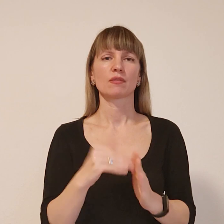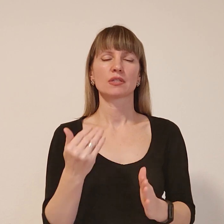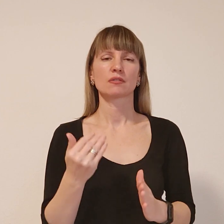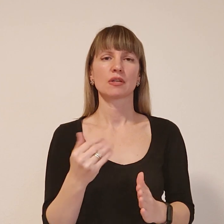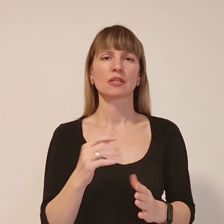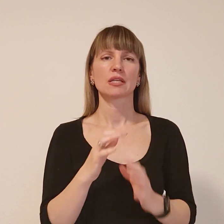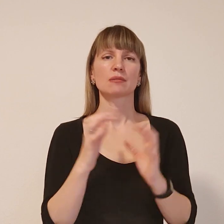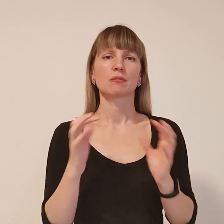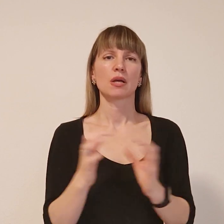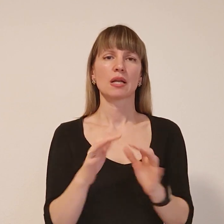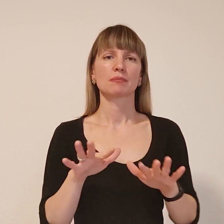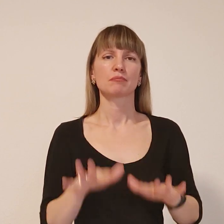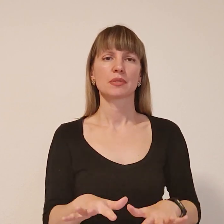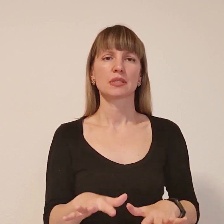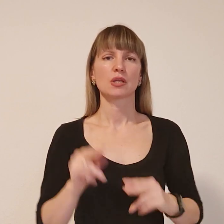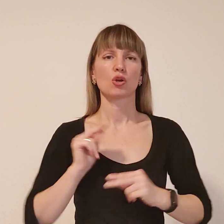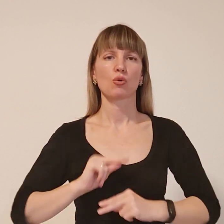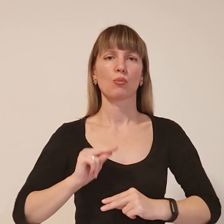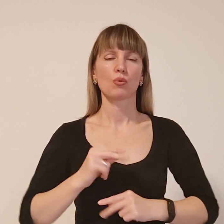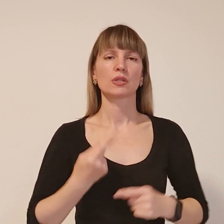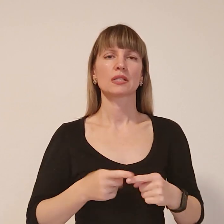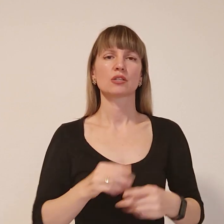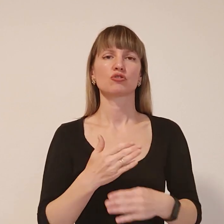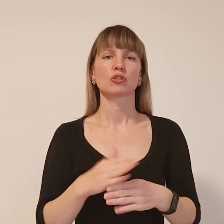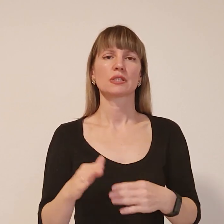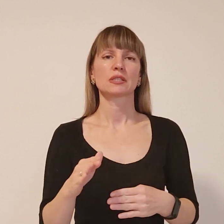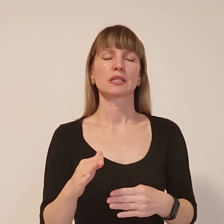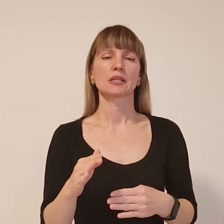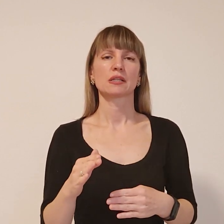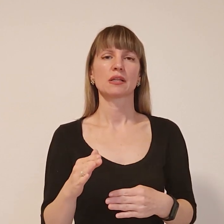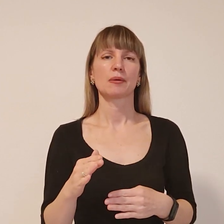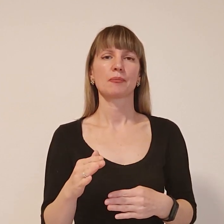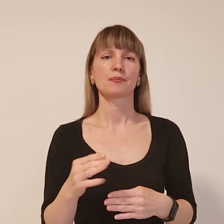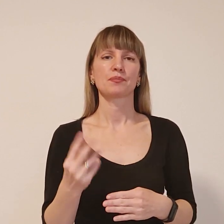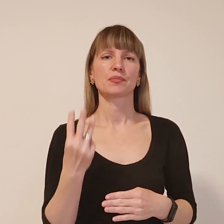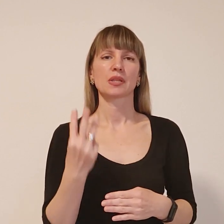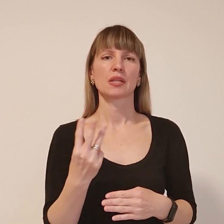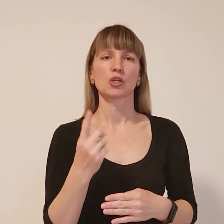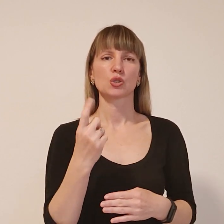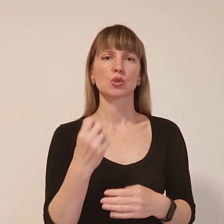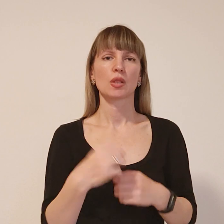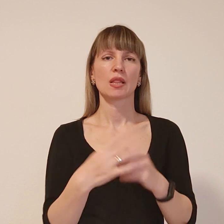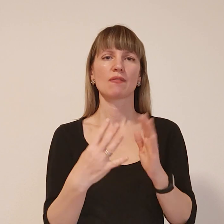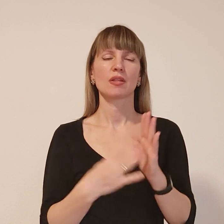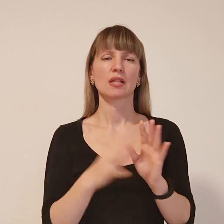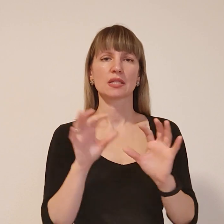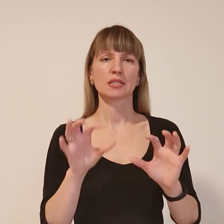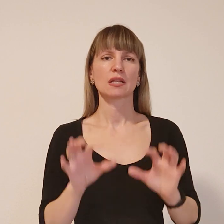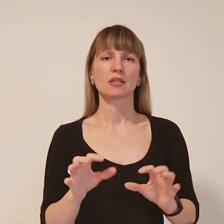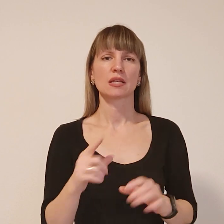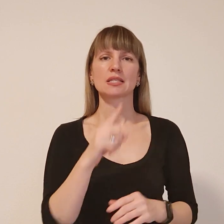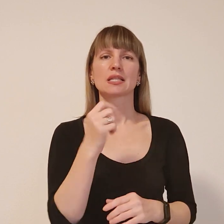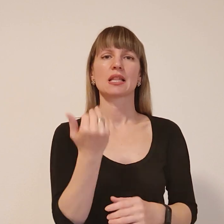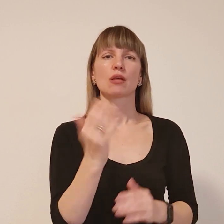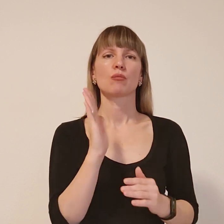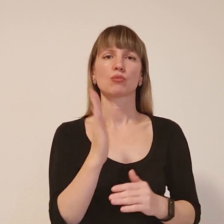зберегається і місце роботи. Це частина 3-119 статті. За ними буде збережене місце